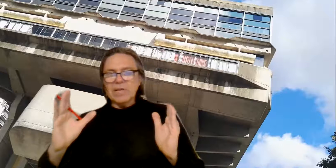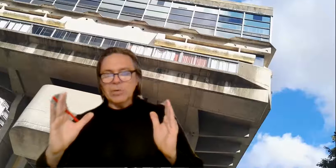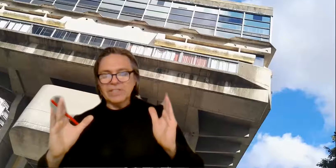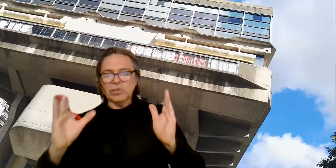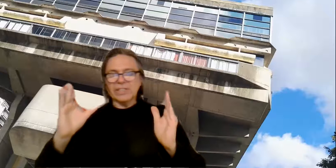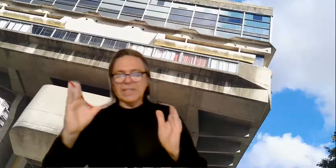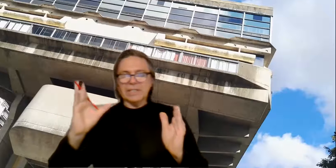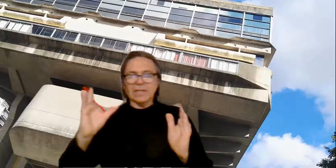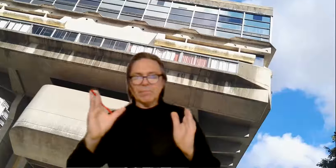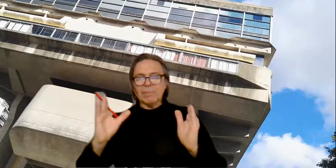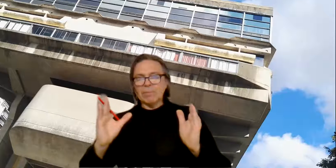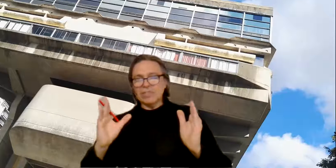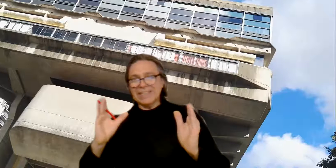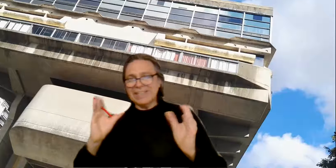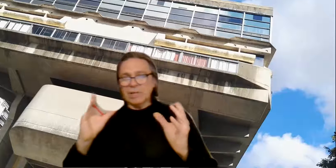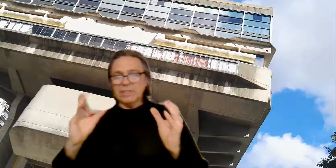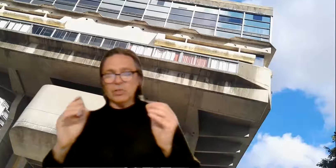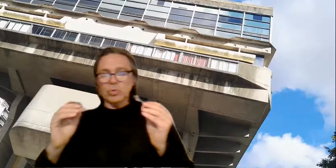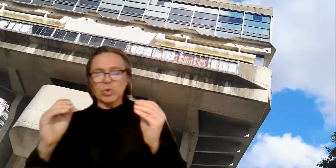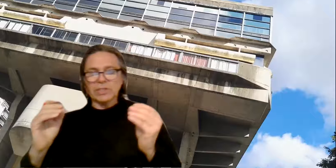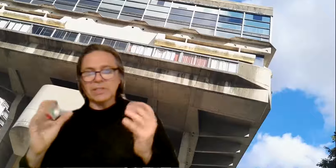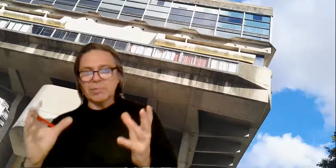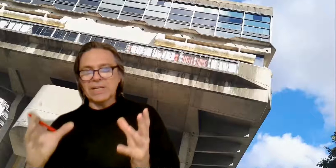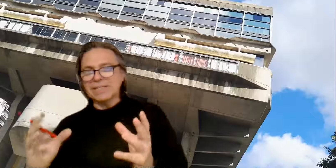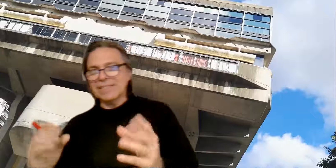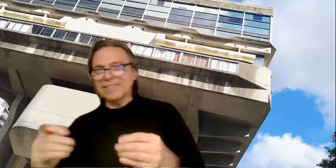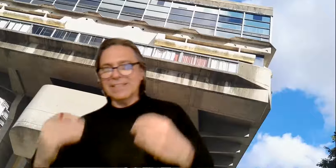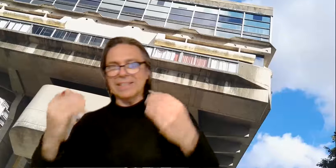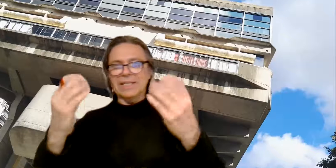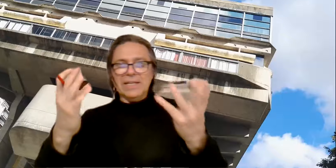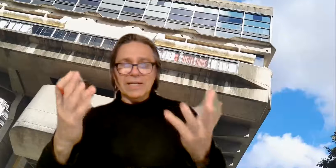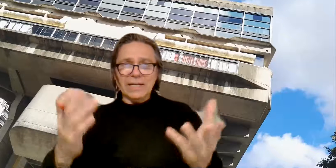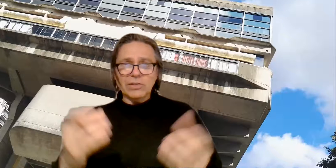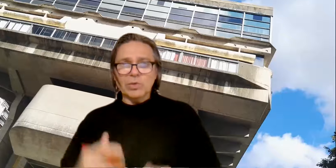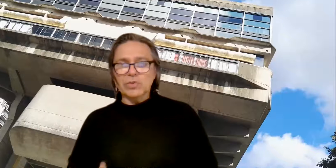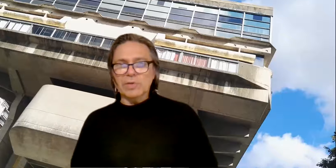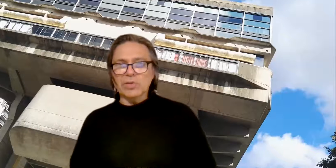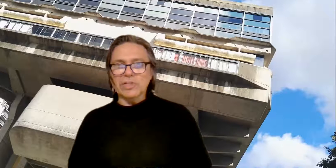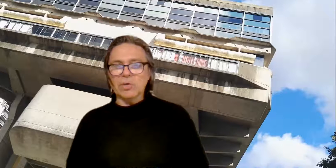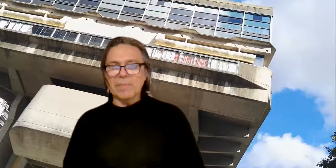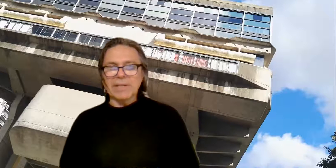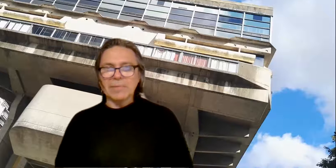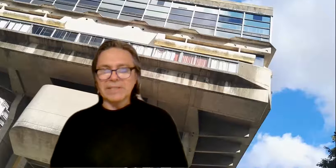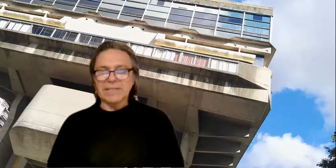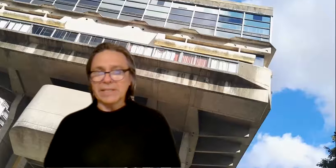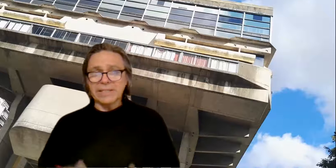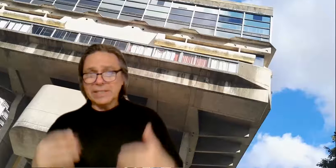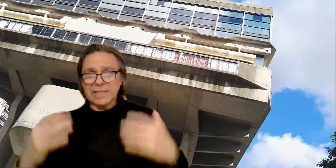1970. Vamos a estar estableciendo un corte temporal interesante. Arrancando inclusive con esta obra paradigmática de la estética